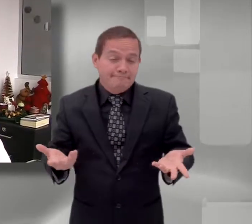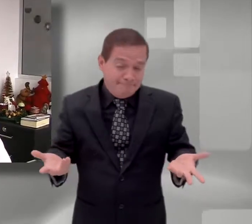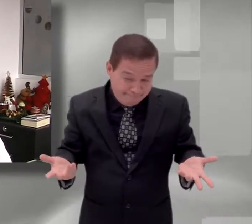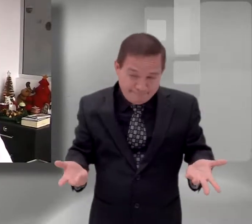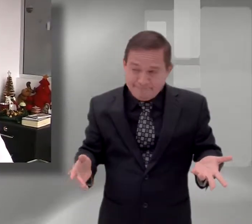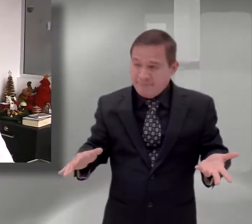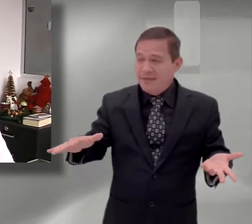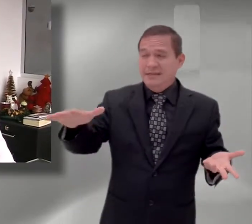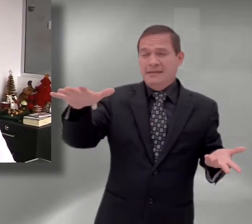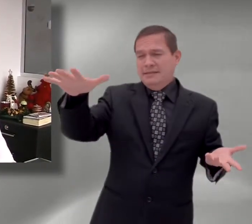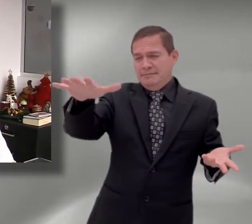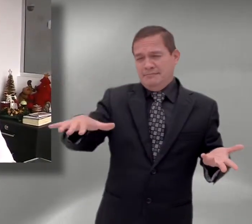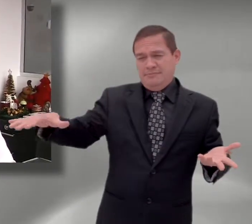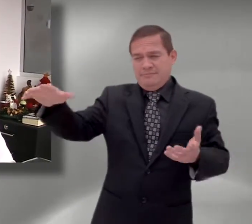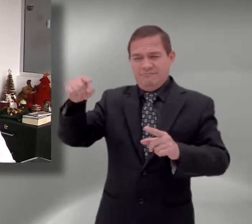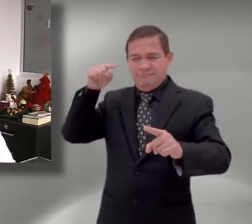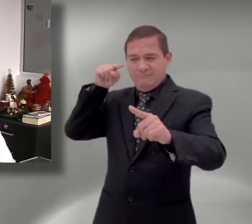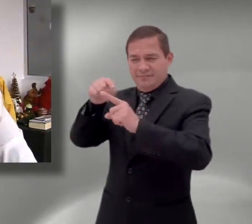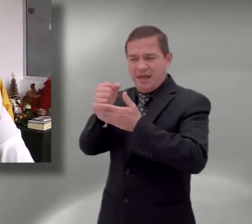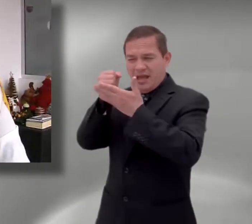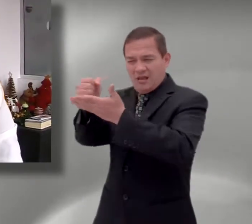principales objetivos.